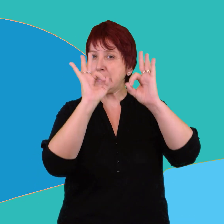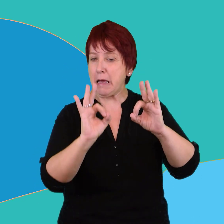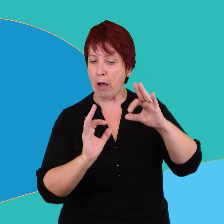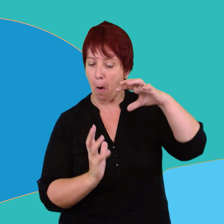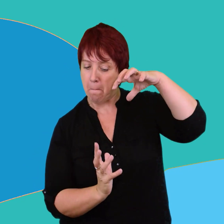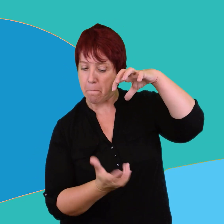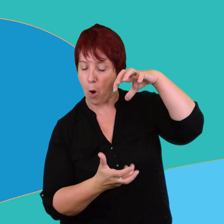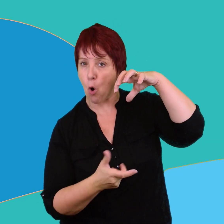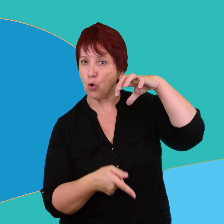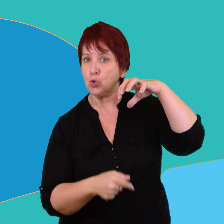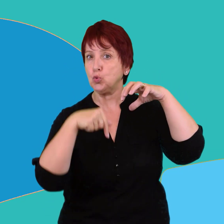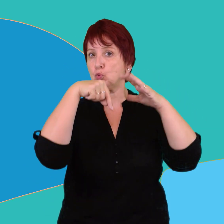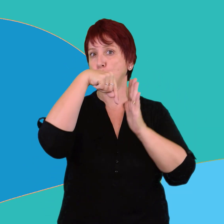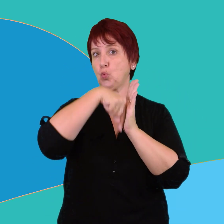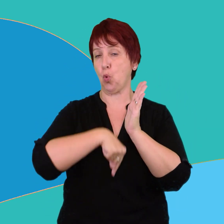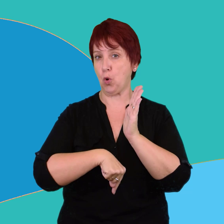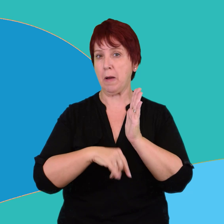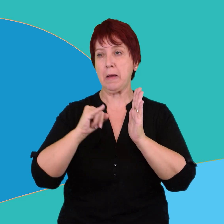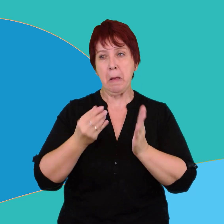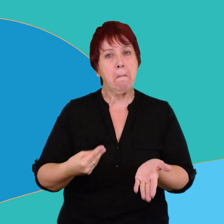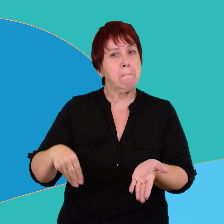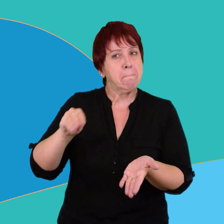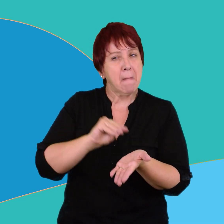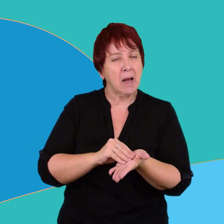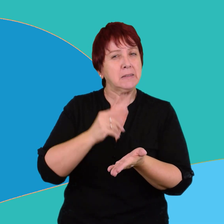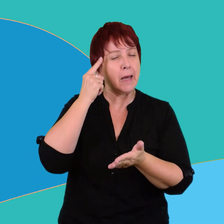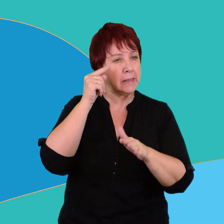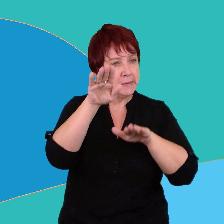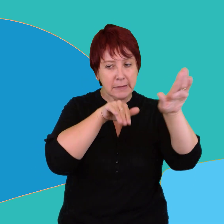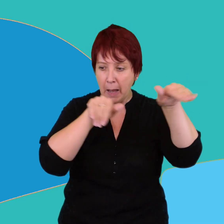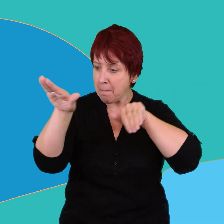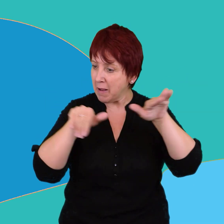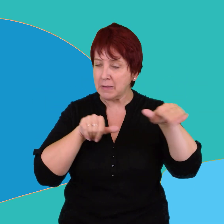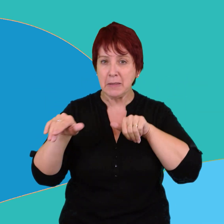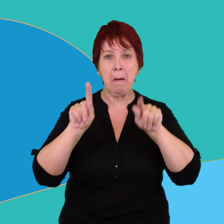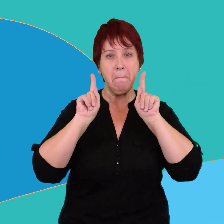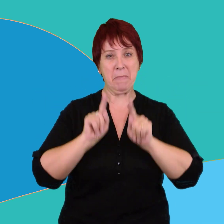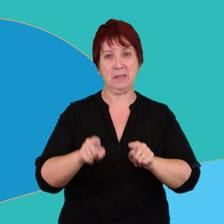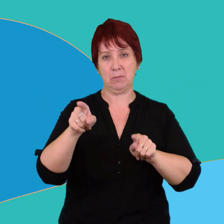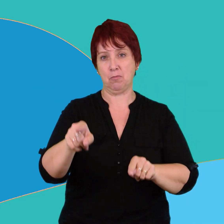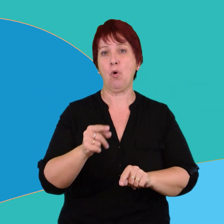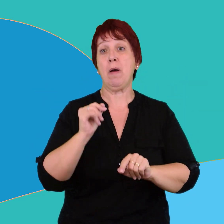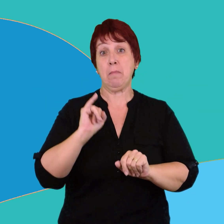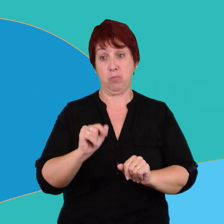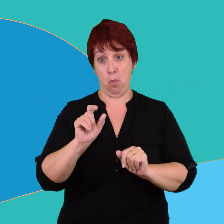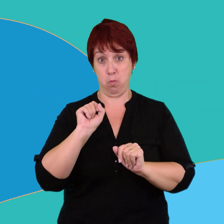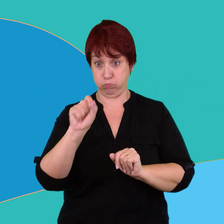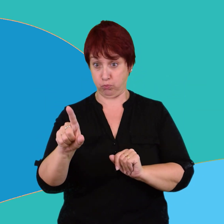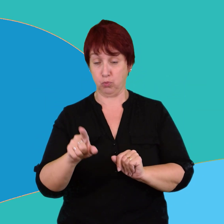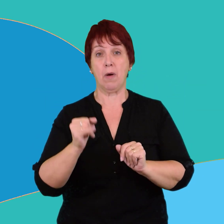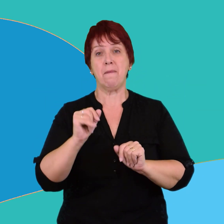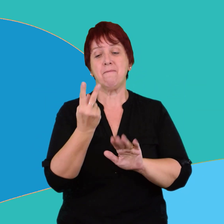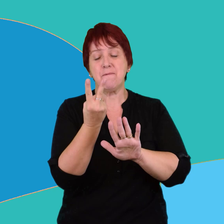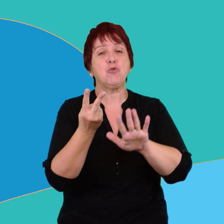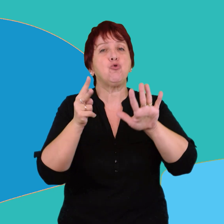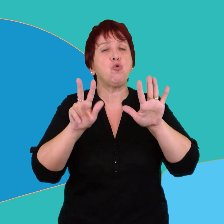sur. Nuevamente, reunió a bordo del Endurance, su nave, un grupo de